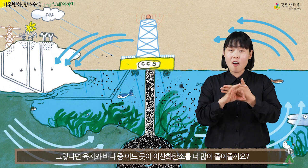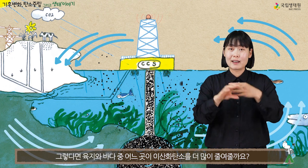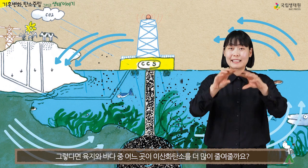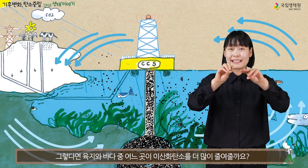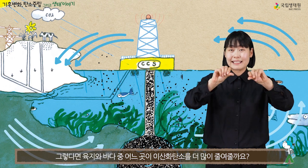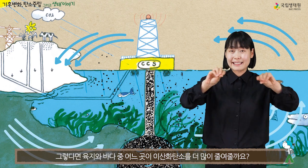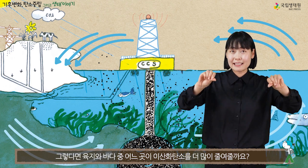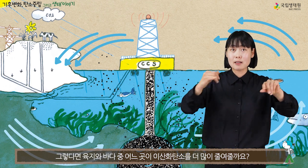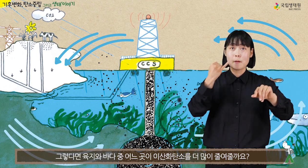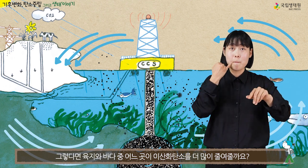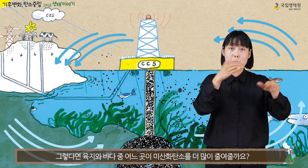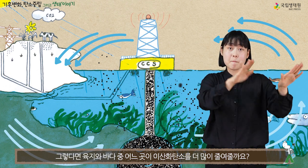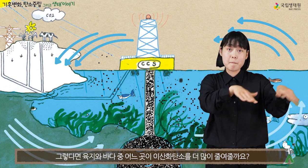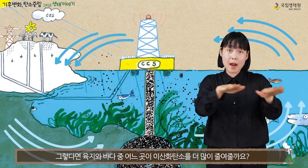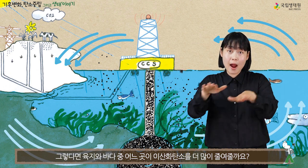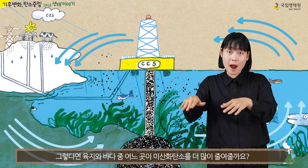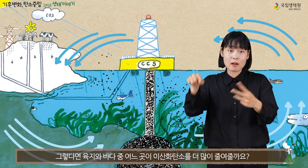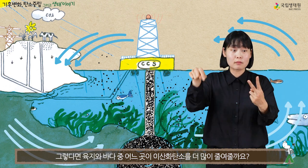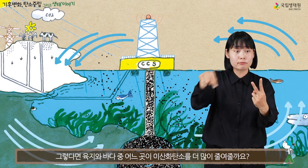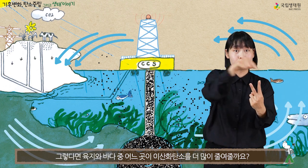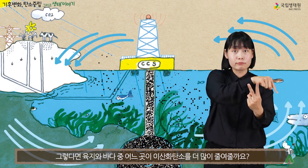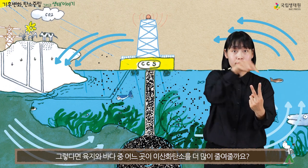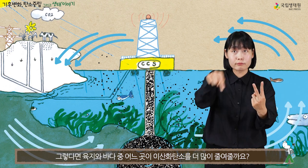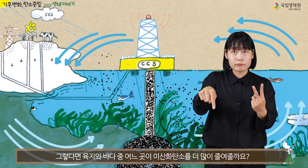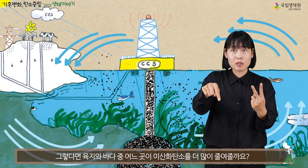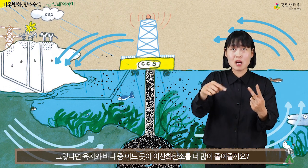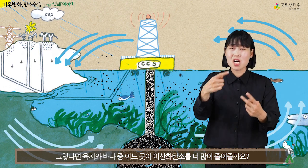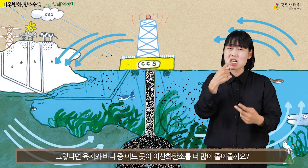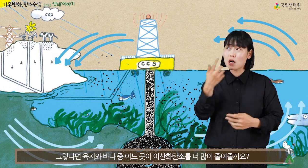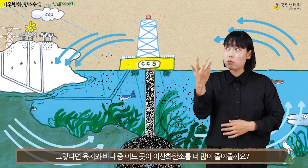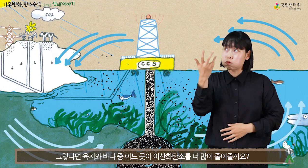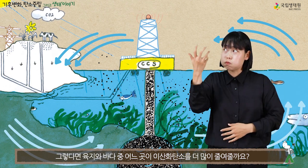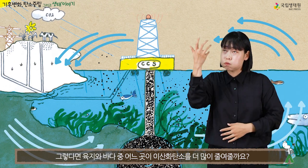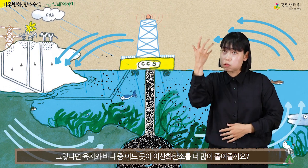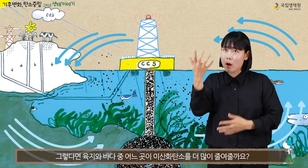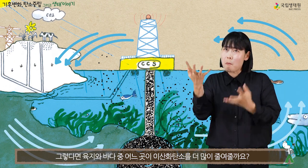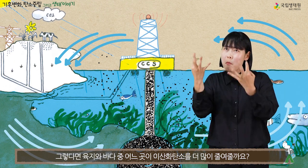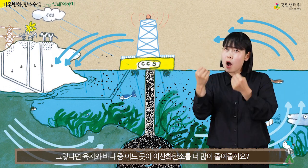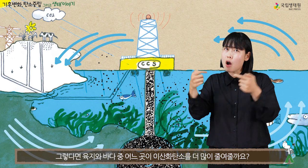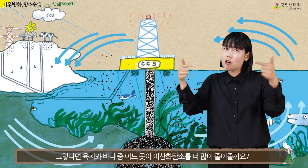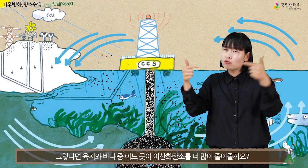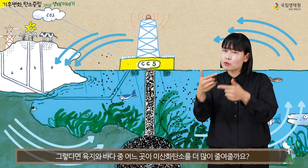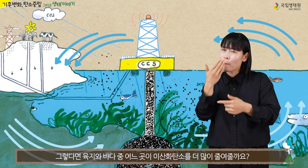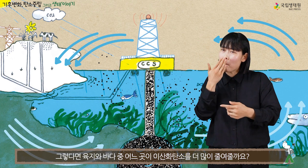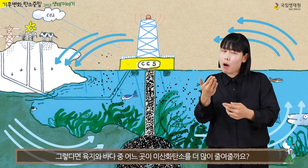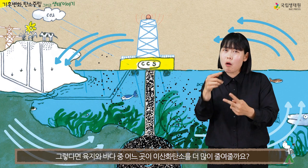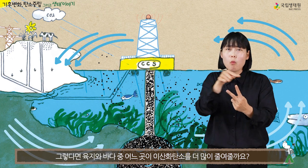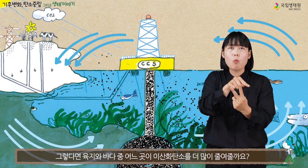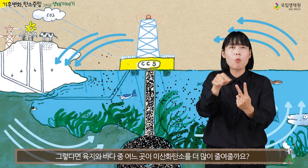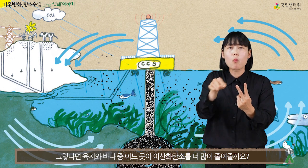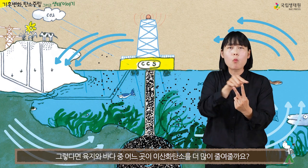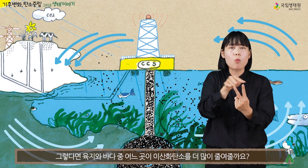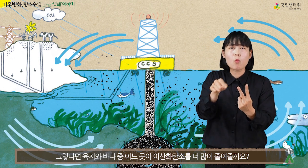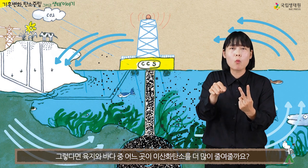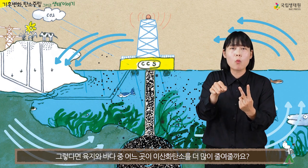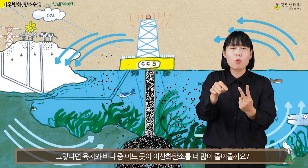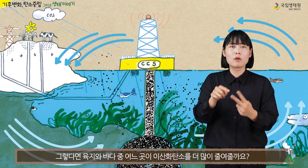그렇다면 육지와 바다 중 어느 곳이 이산화탄소를 더 많이 줄여줄까요?